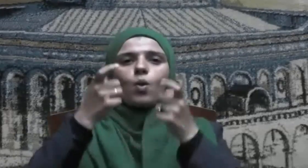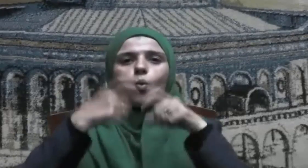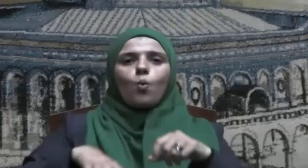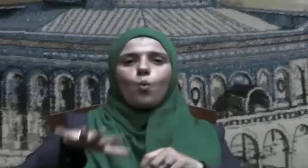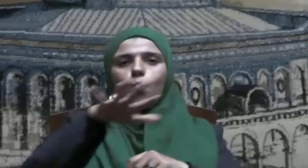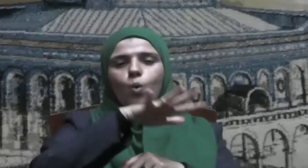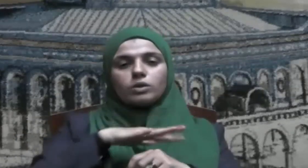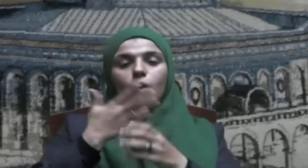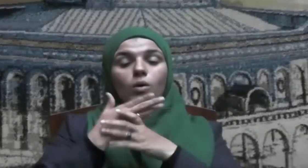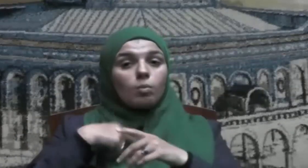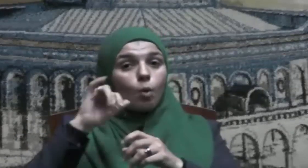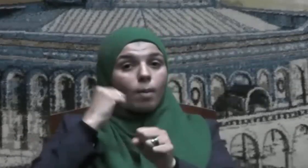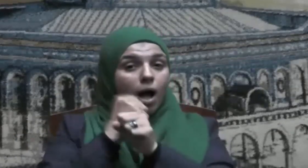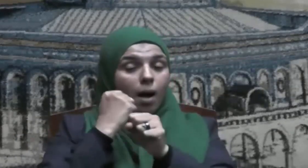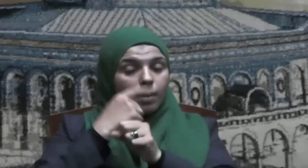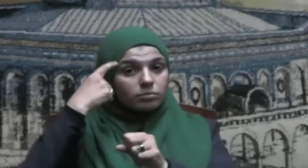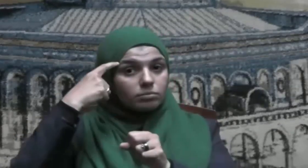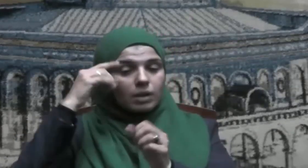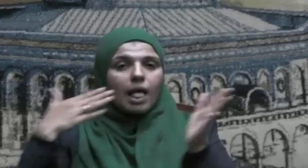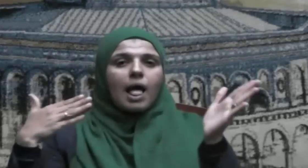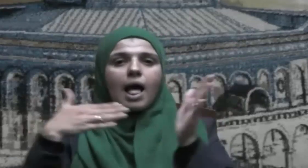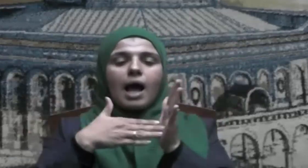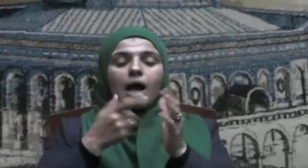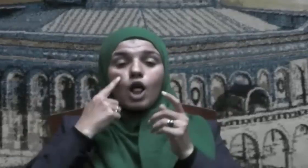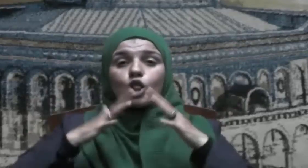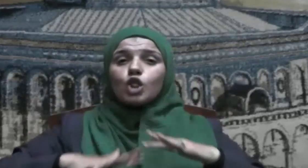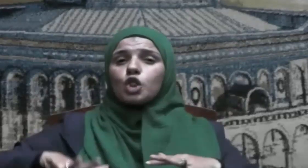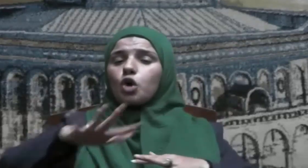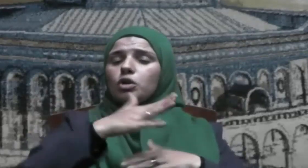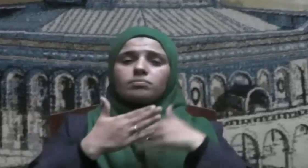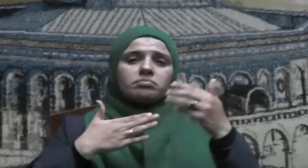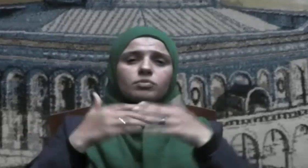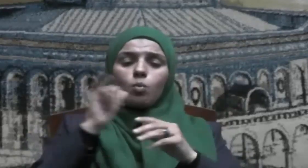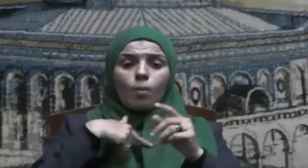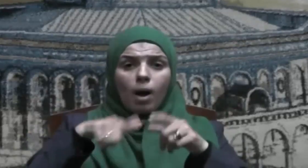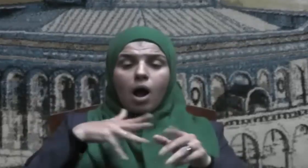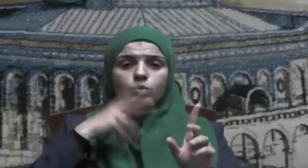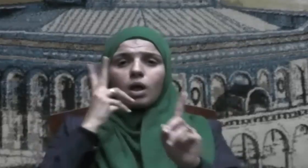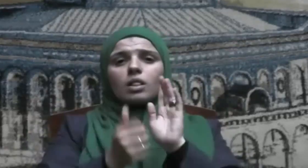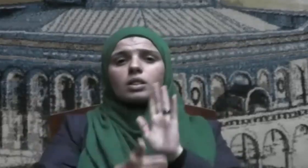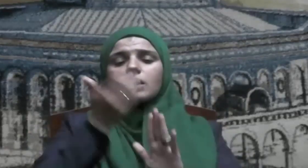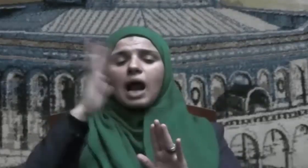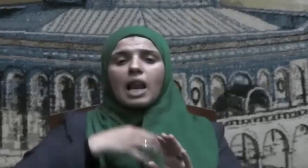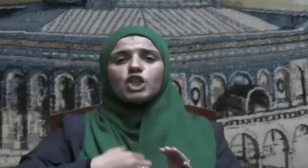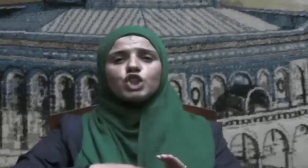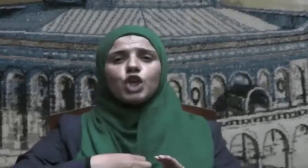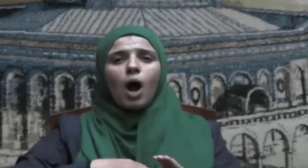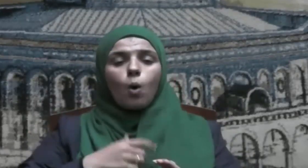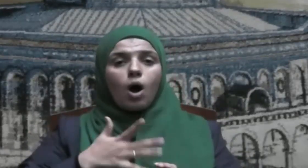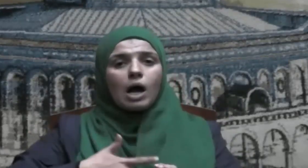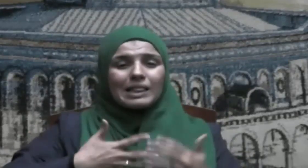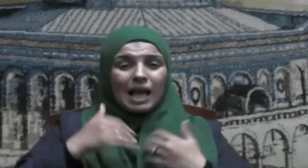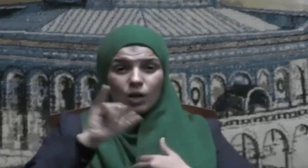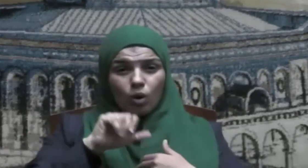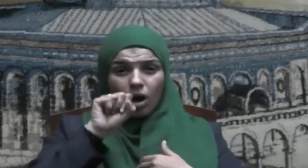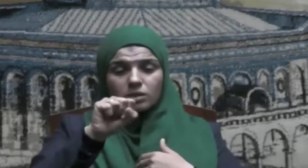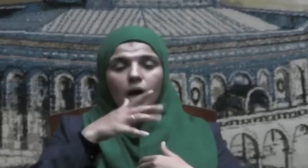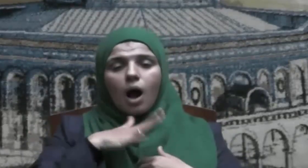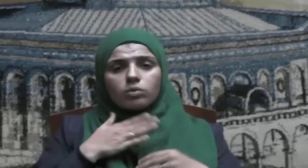الآخرة على ذلك فاستعدى وانتصر على شعواته وعباته وخاضى غماراً